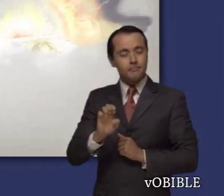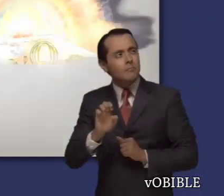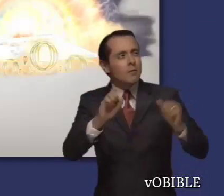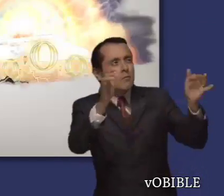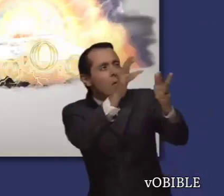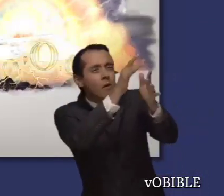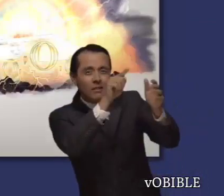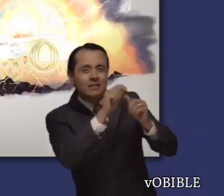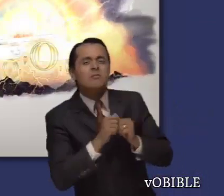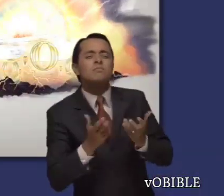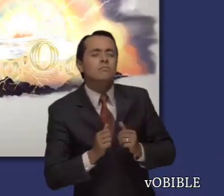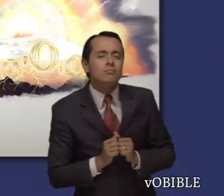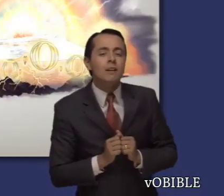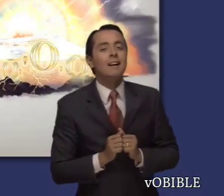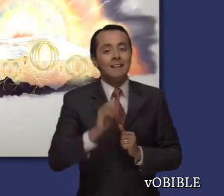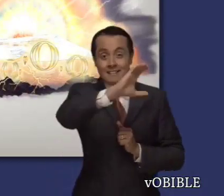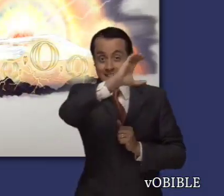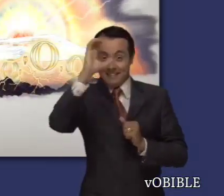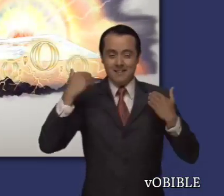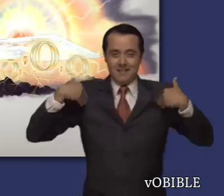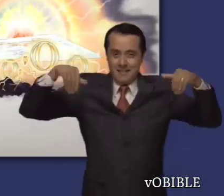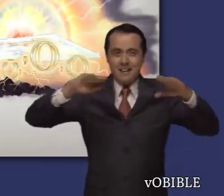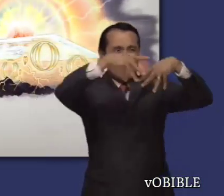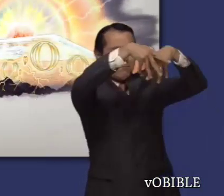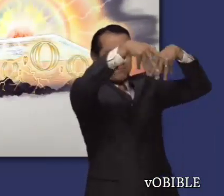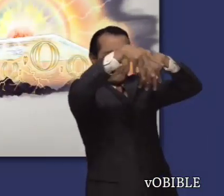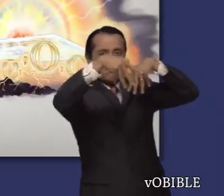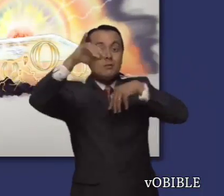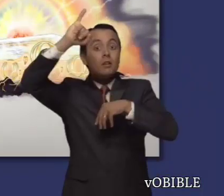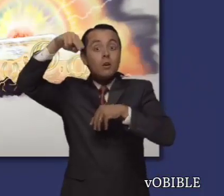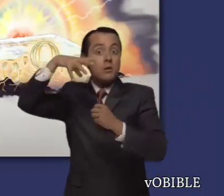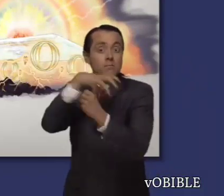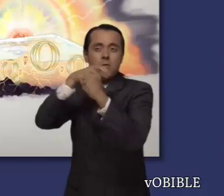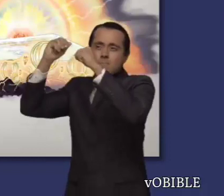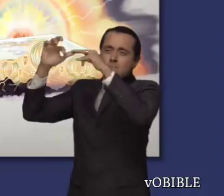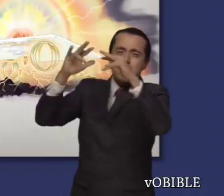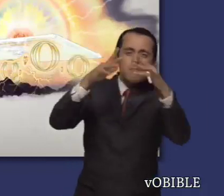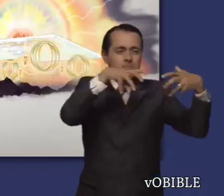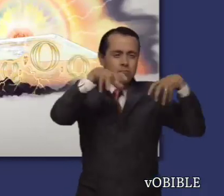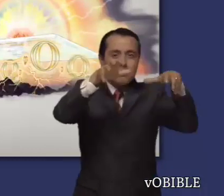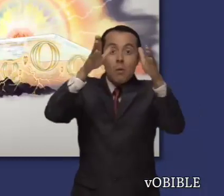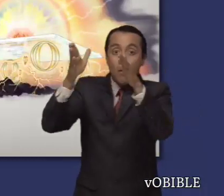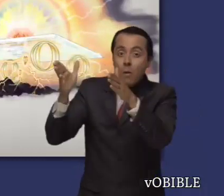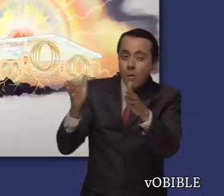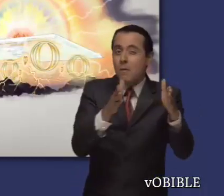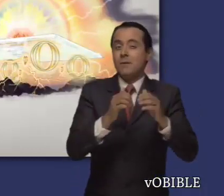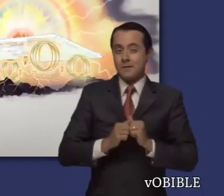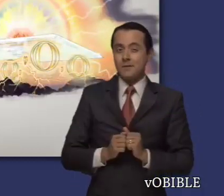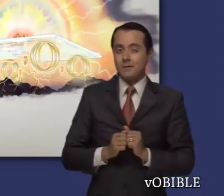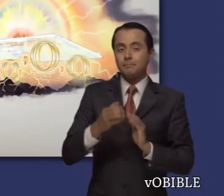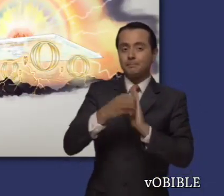Ezequiel se queda maravillado ante una visión de la parte celestial de la organización de Jehová, representada por un carro celestial